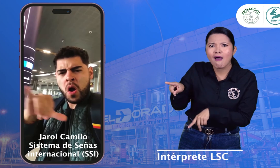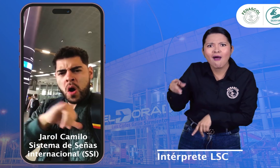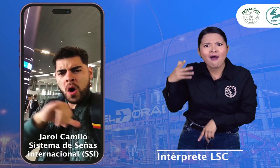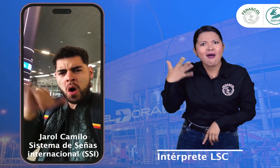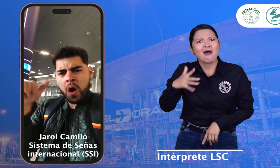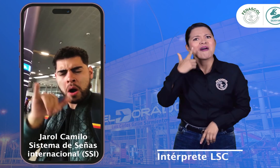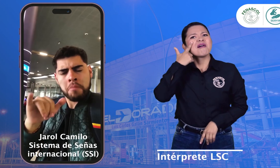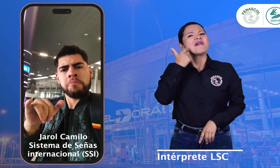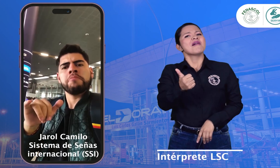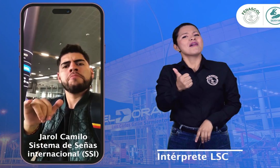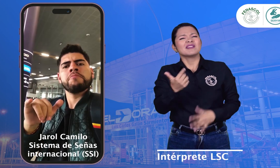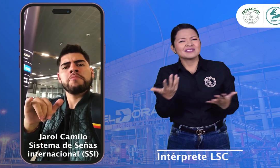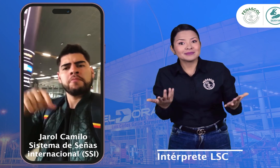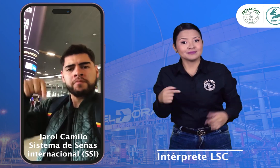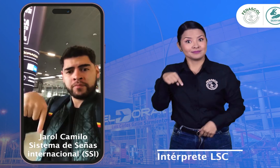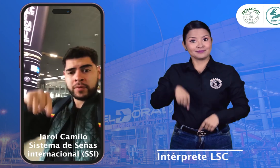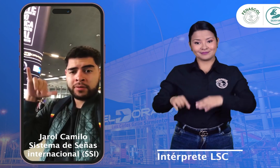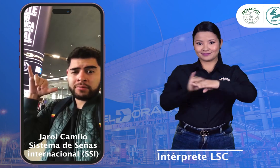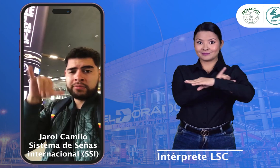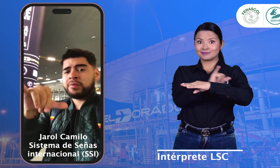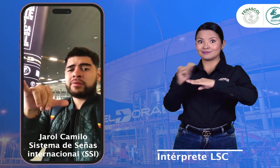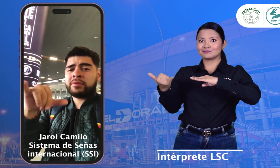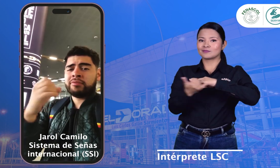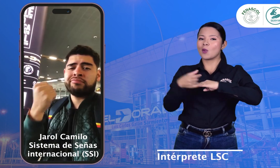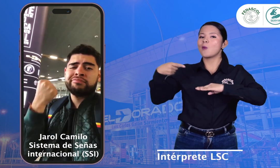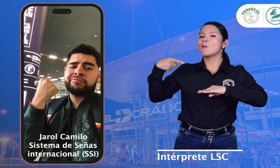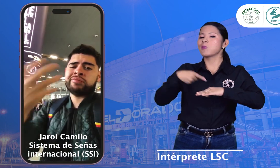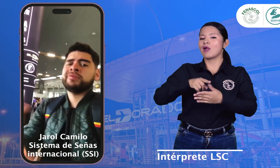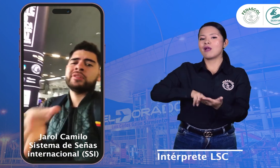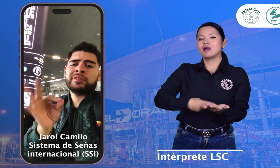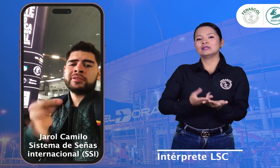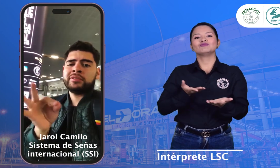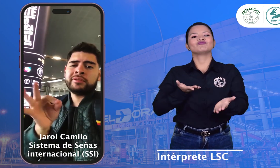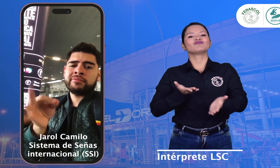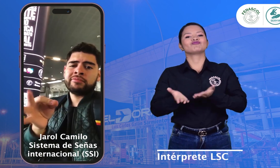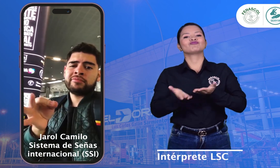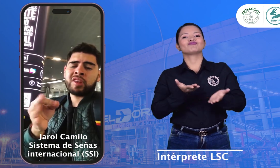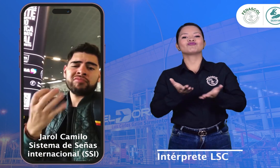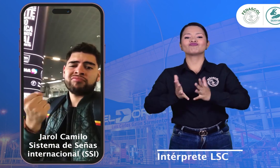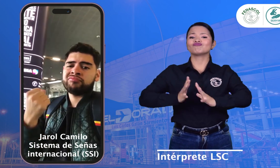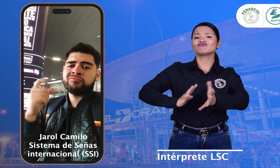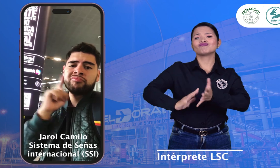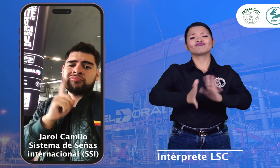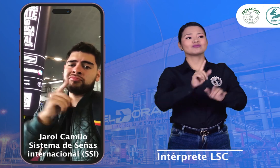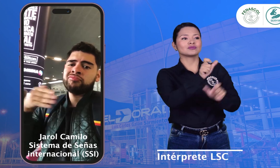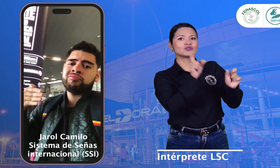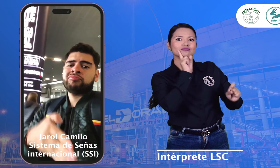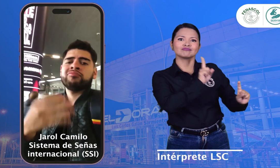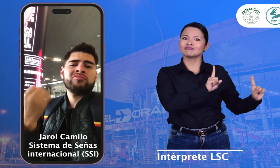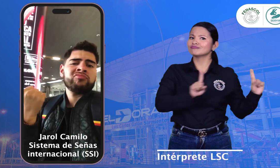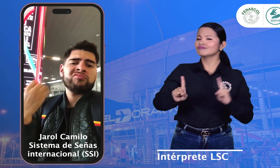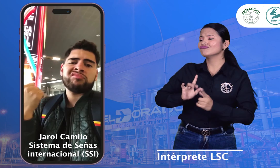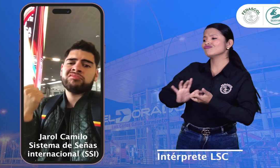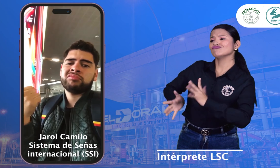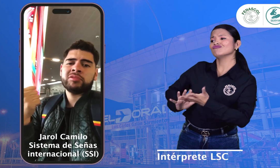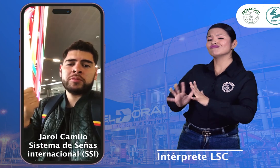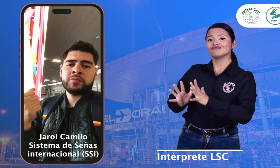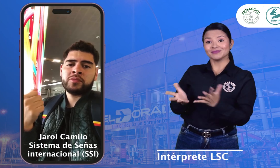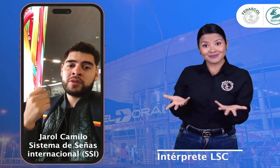chévere. En el aeropuerto El Dorado cuentan con servicio de interpretación para que las personas sordas lleguen y se